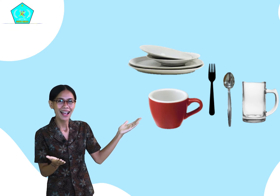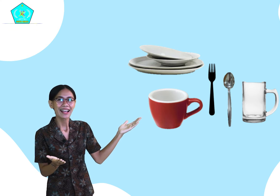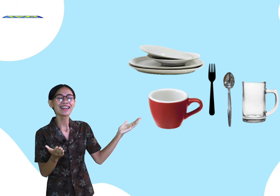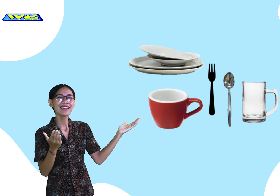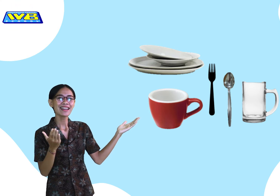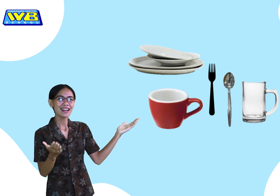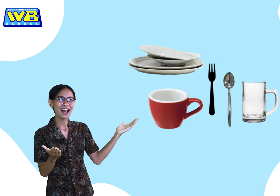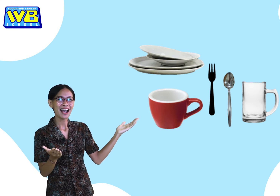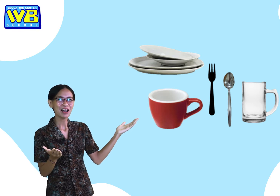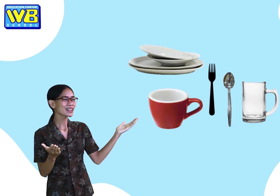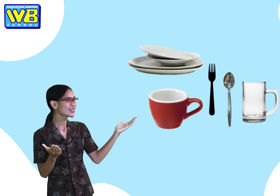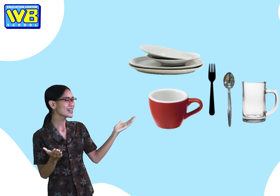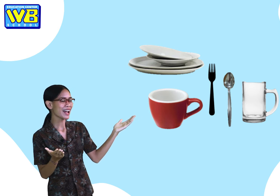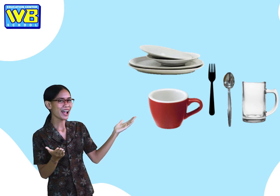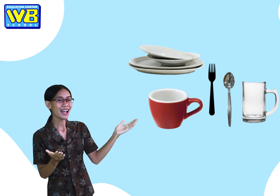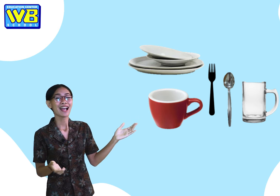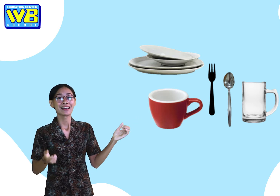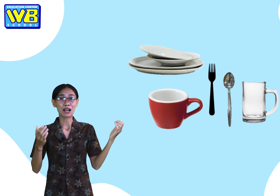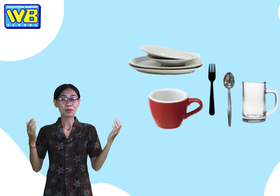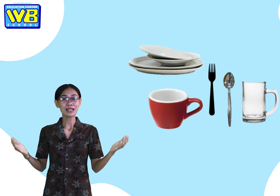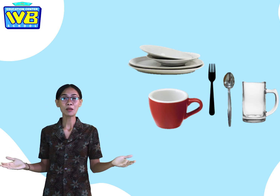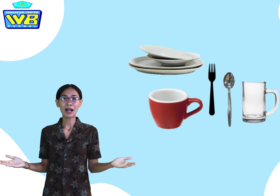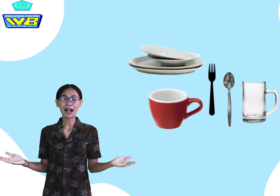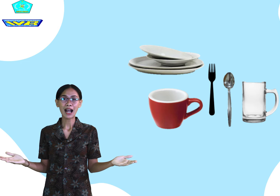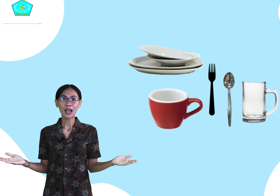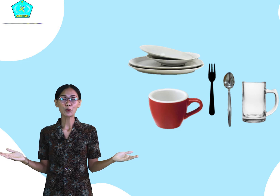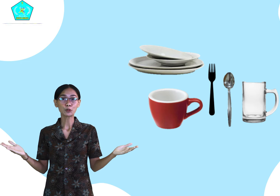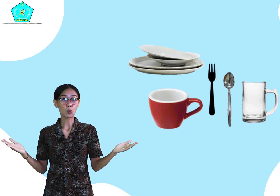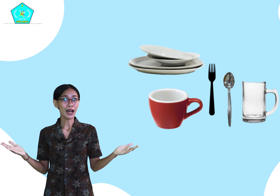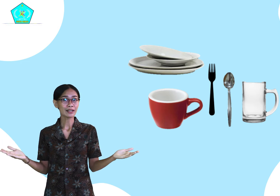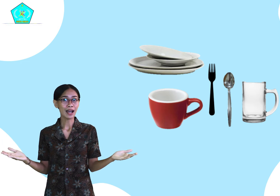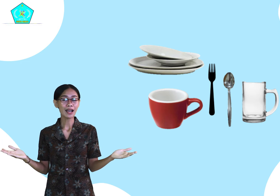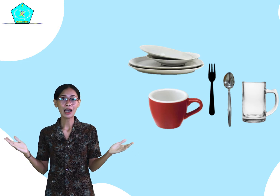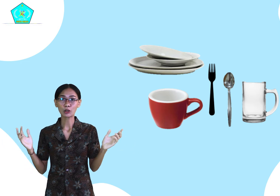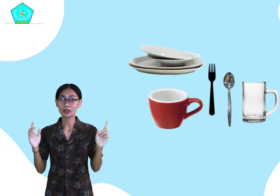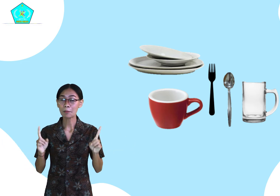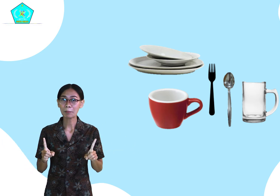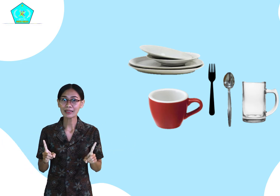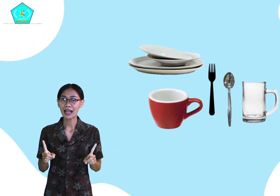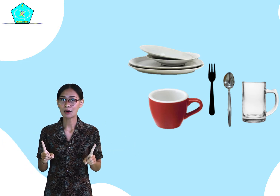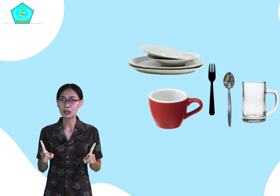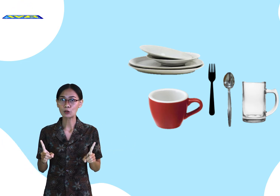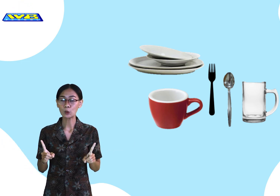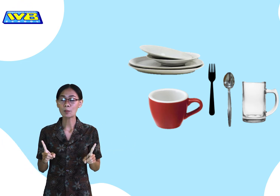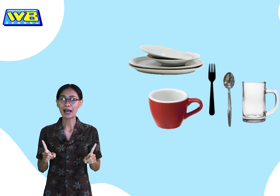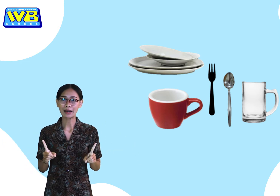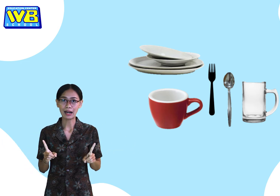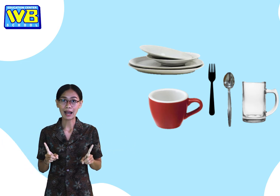Iya, betul ya. Yang bisa dipakai untuk wadah atau tempat air minum adalah